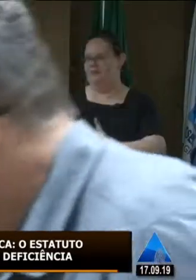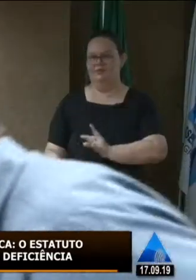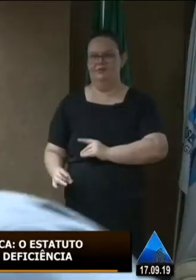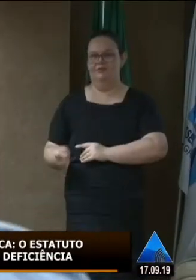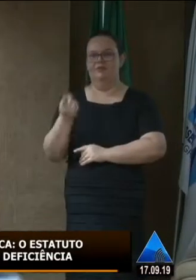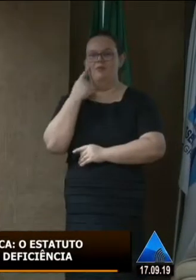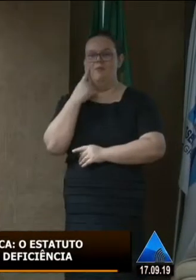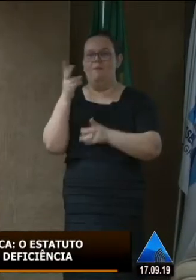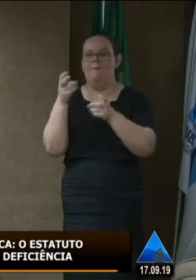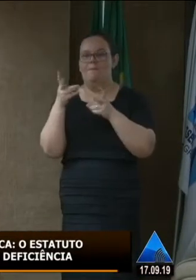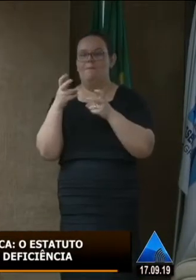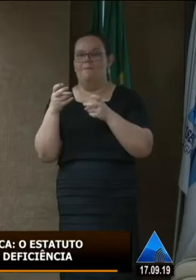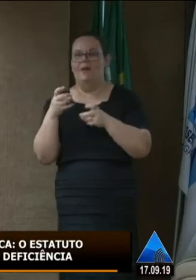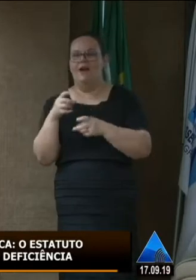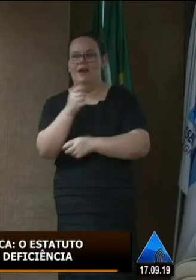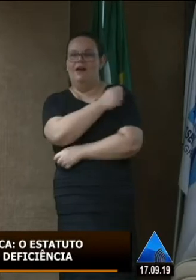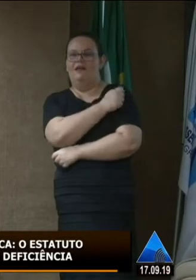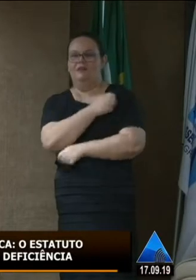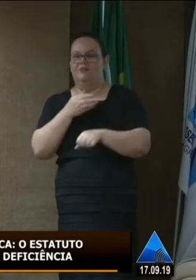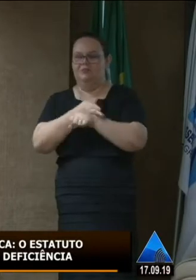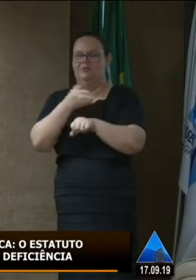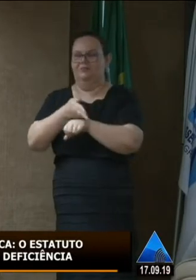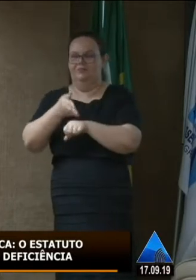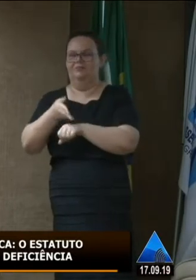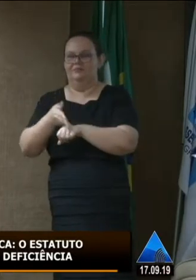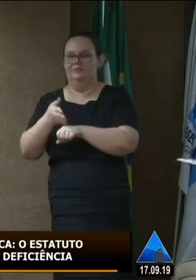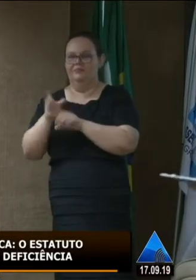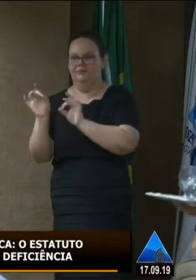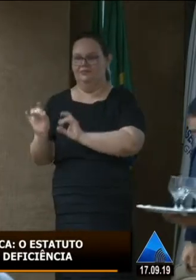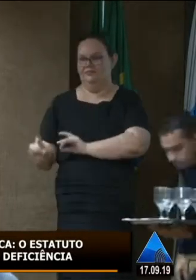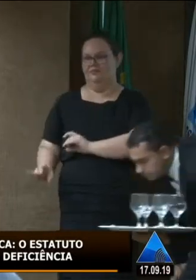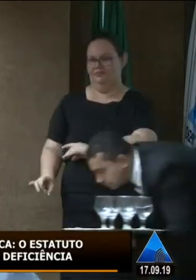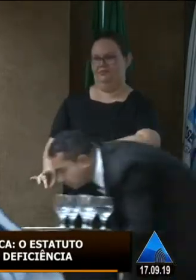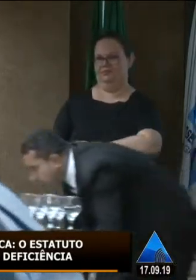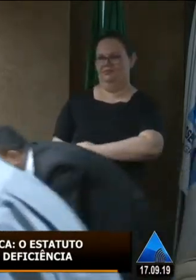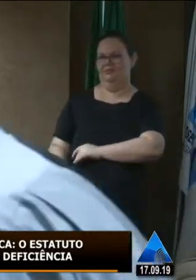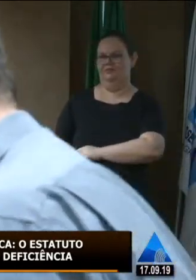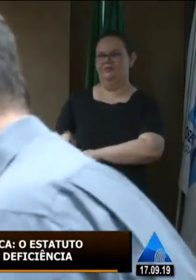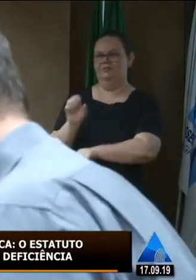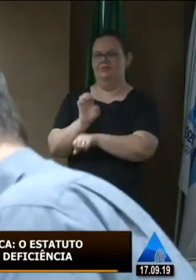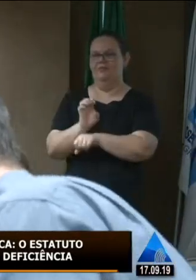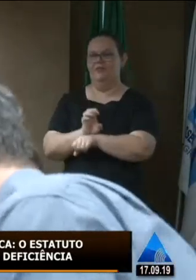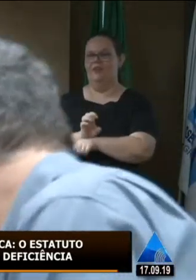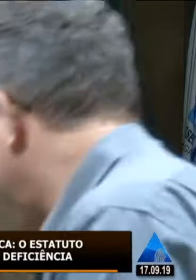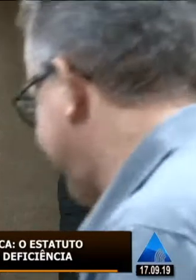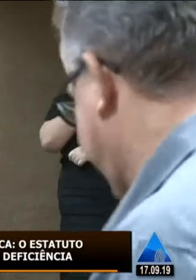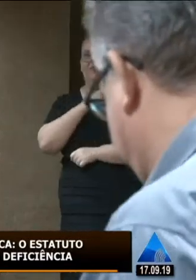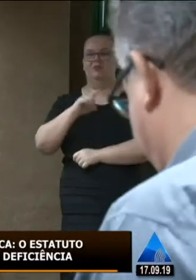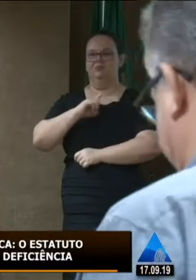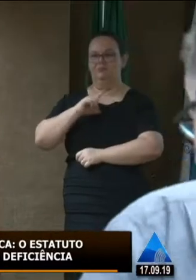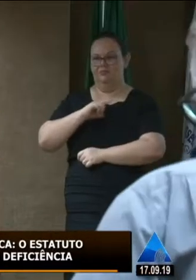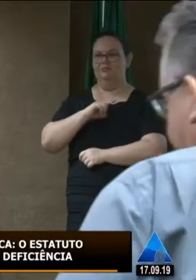percebe que vem privando esses alunos a frequentar esse atendimento educacional especializado. O Estado oferta essas vagas, oferta esse